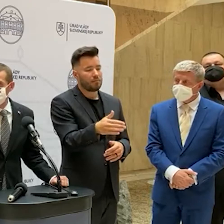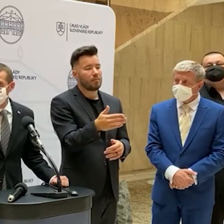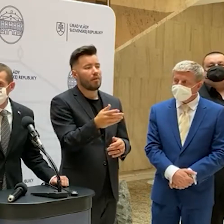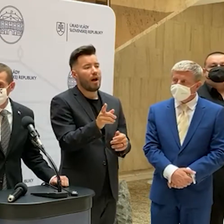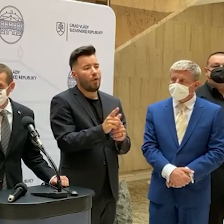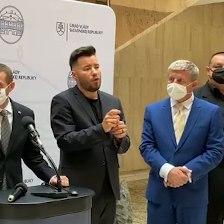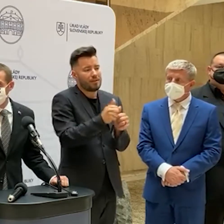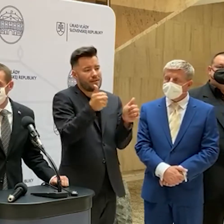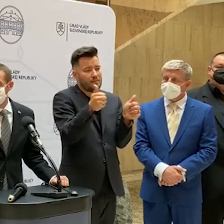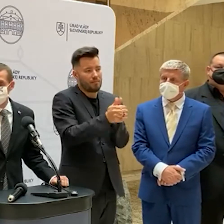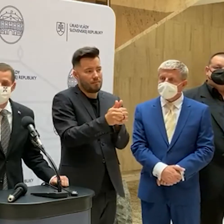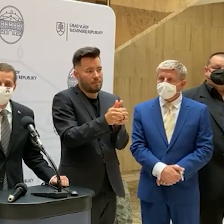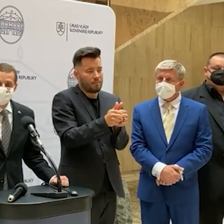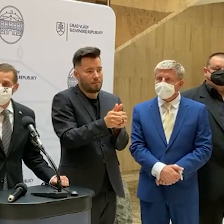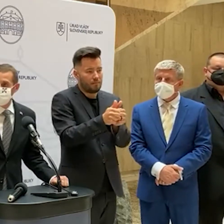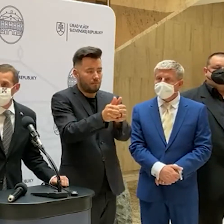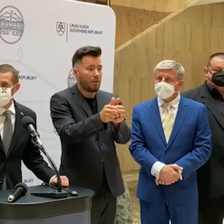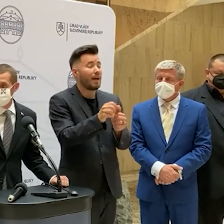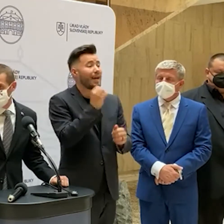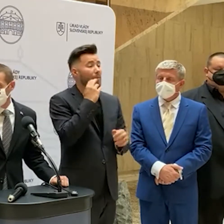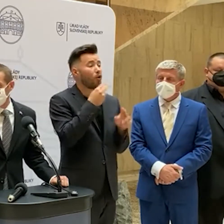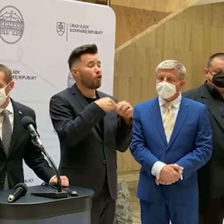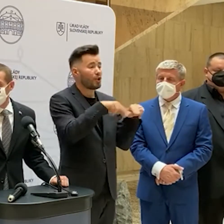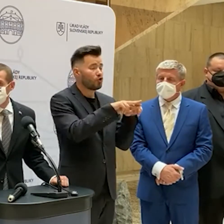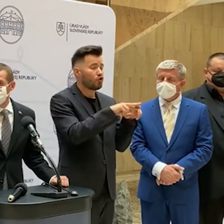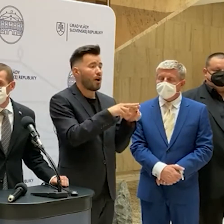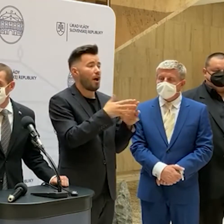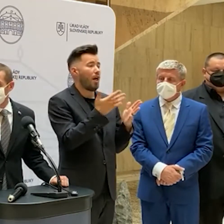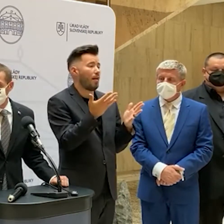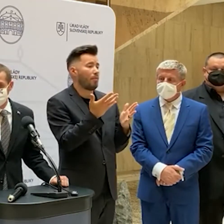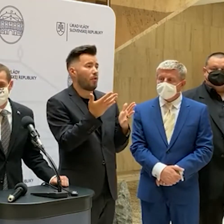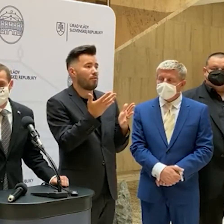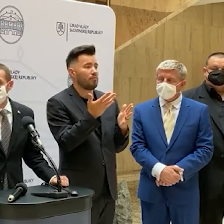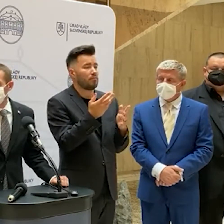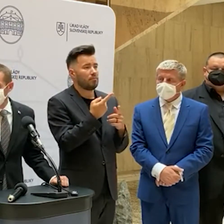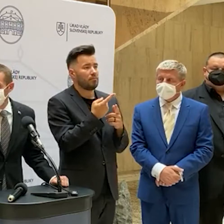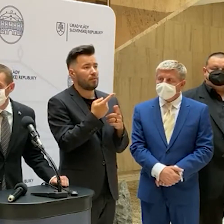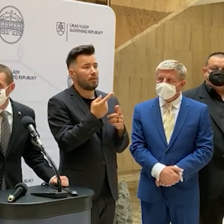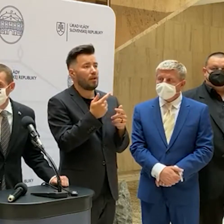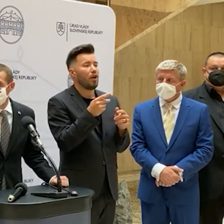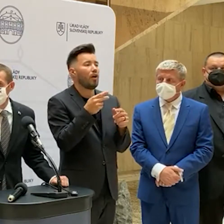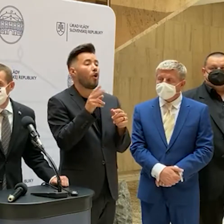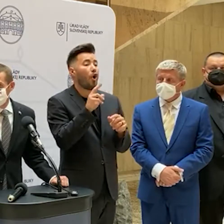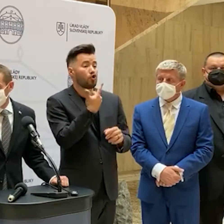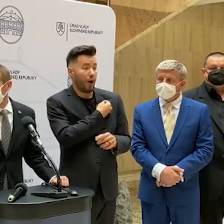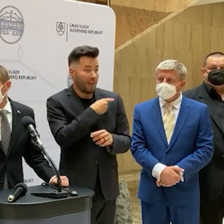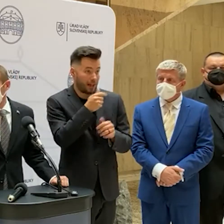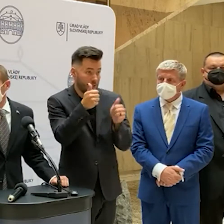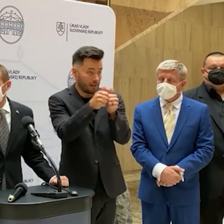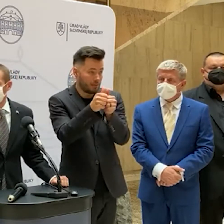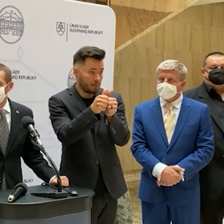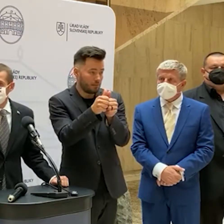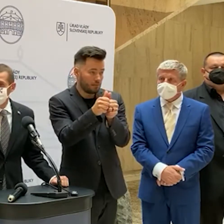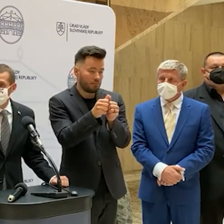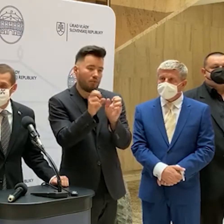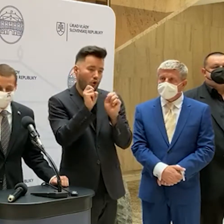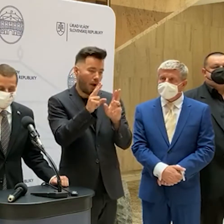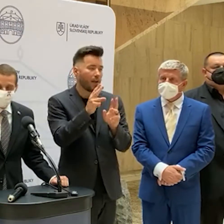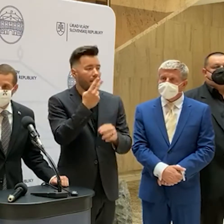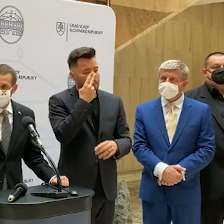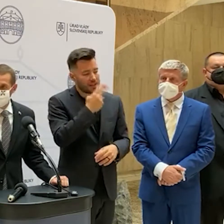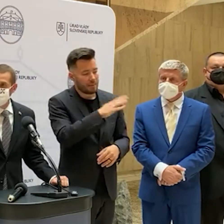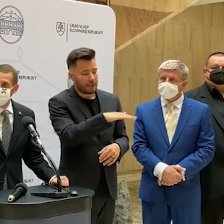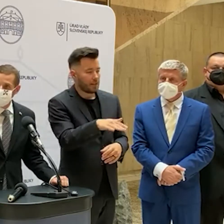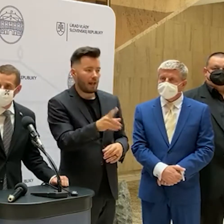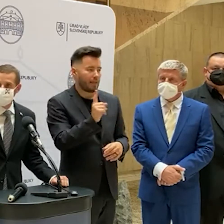sprevádzajúcu osobu. To znamená, ak prichádza s rodičmi alebo so sprevádzajúcu osobou, ktorá je už zaočkovaná, tak samozrejme na takéto dieťa sa